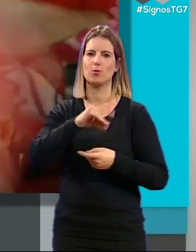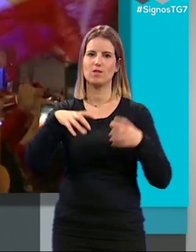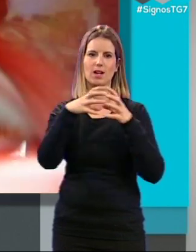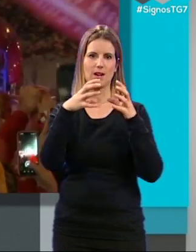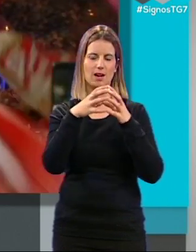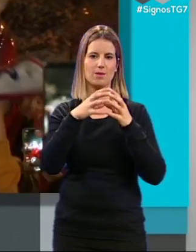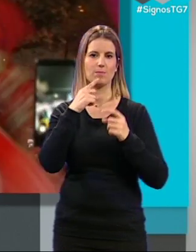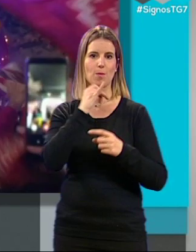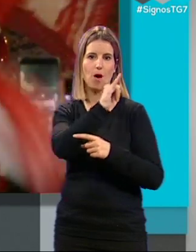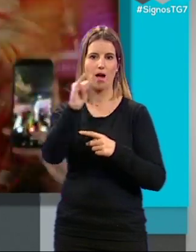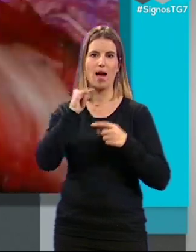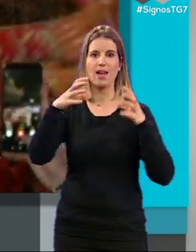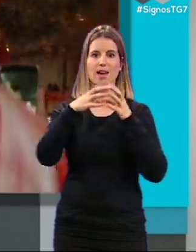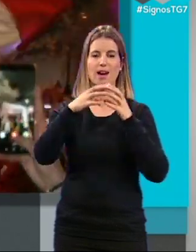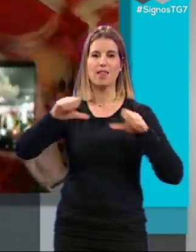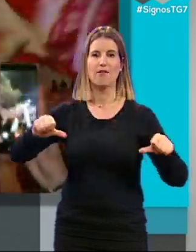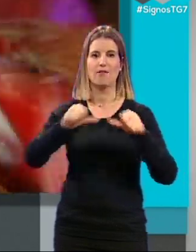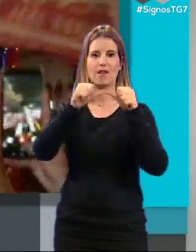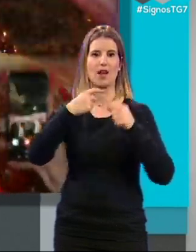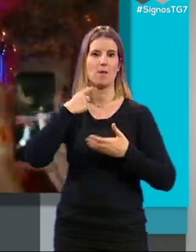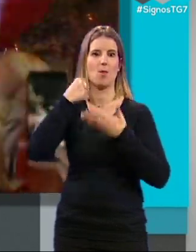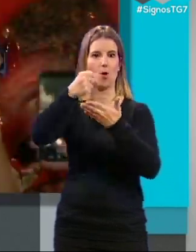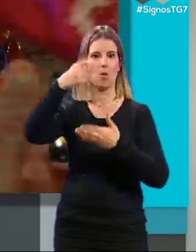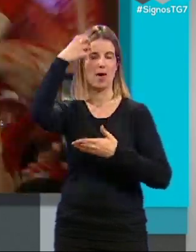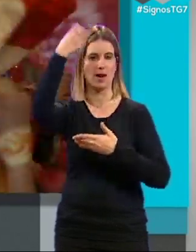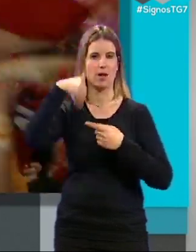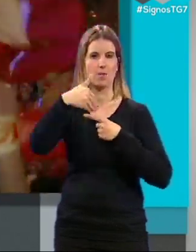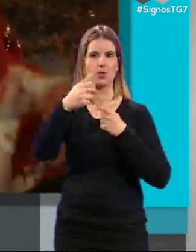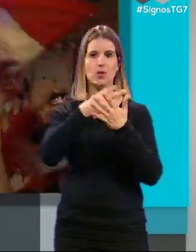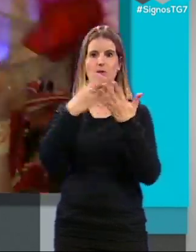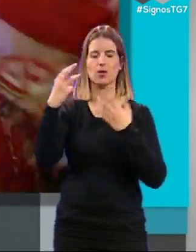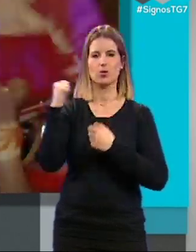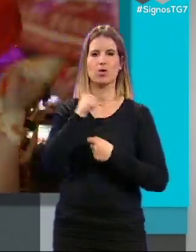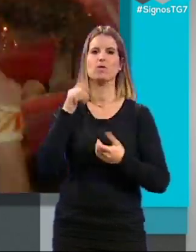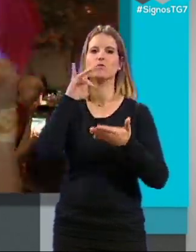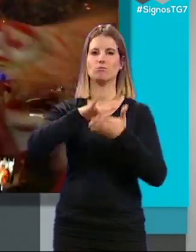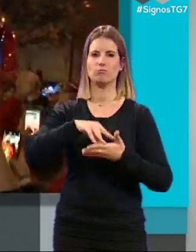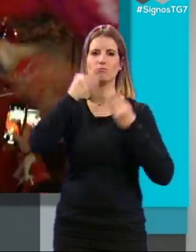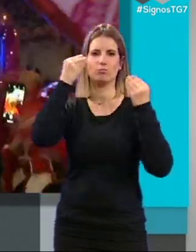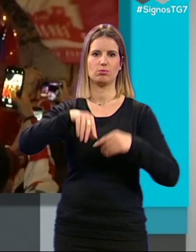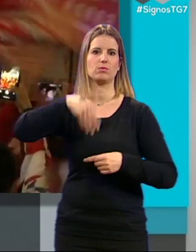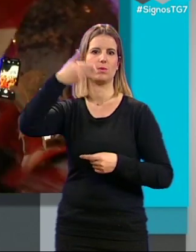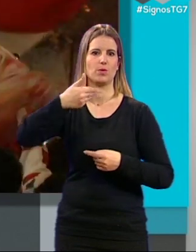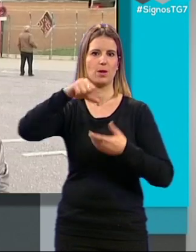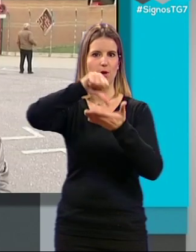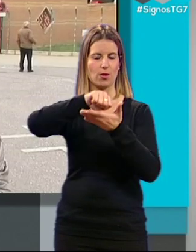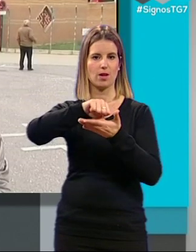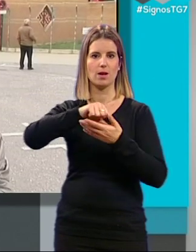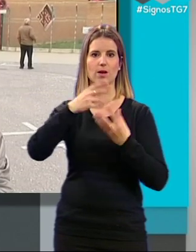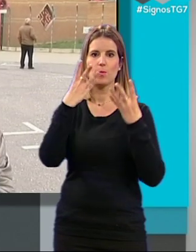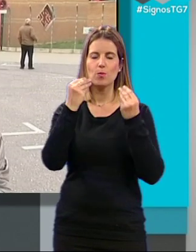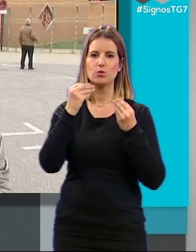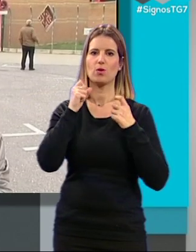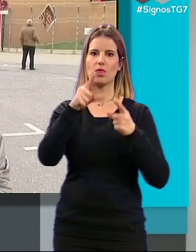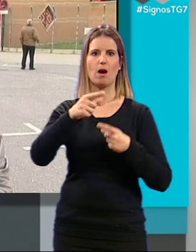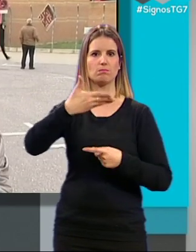La presencia del Granada en la final de la Copa del Rey del próximo 18 de abril sería un acontecimiento histórico para la ciudad Muchísimo porque eso